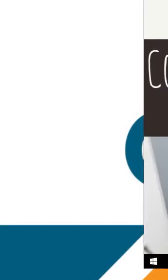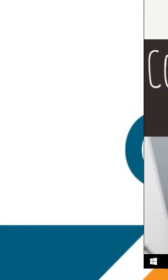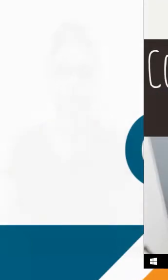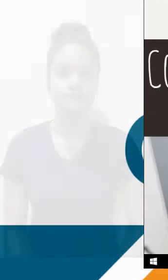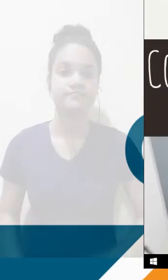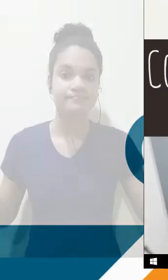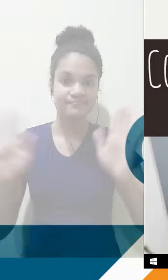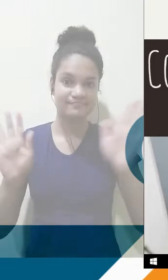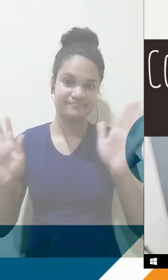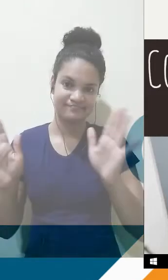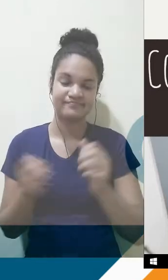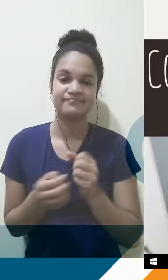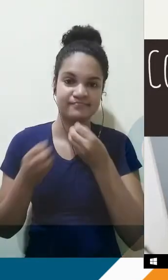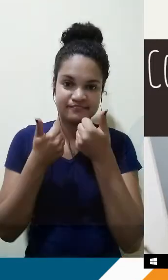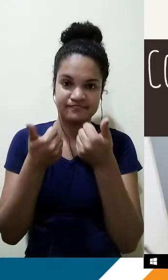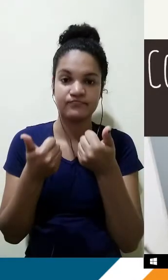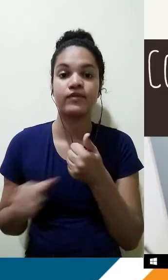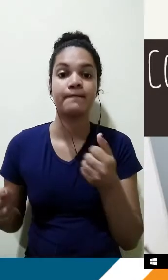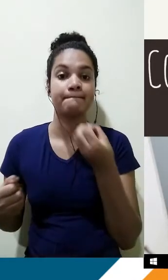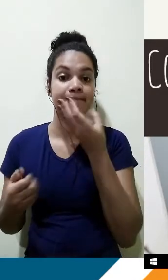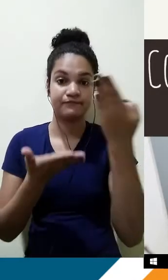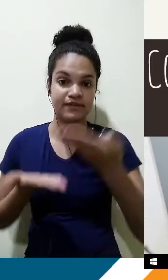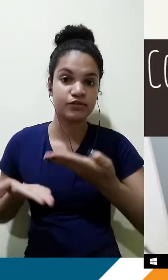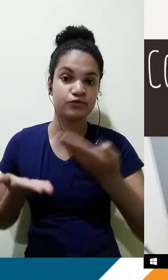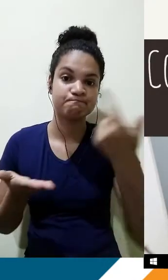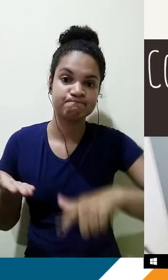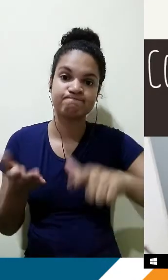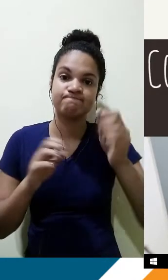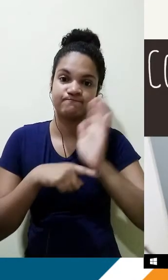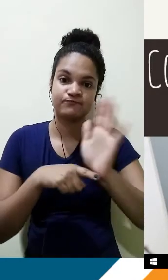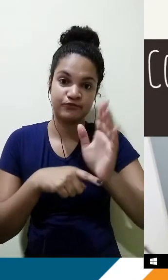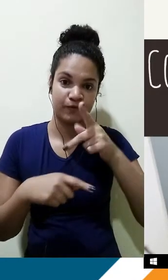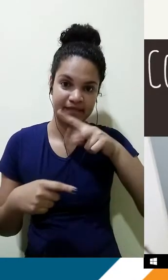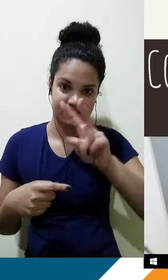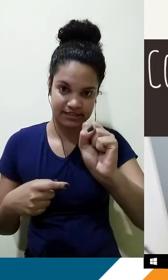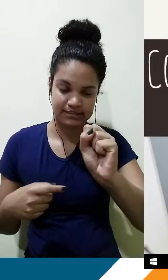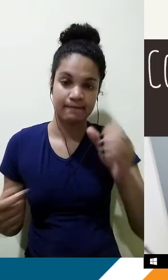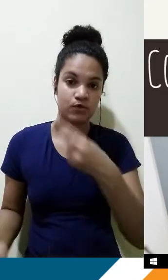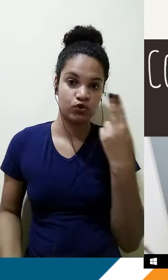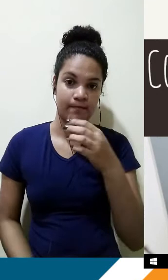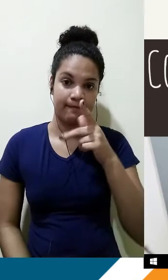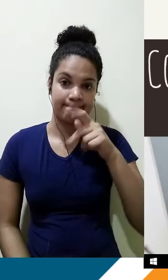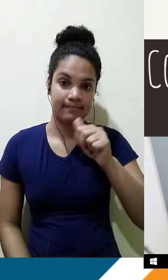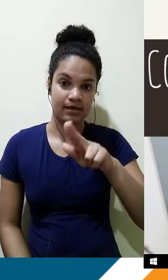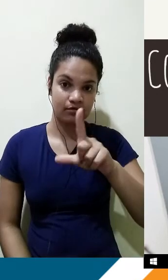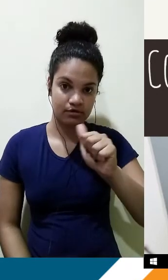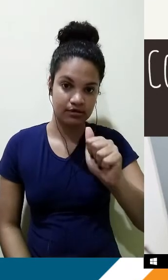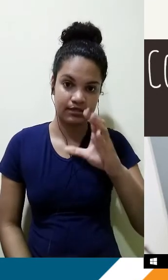Olá pessoal, tudo bem? Sejam bem-vindos a mais um vídeo do PVS. Meu nome é Paula Carolinho, sou mediadora de redação